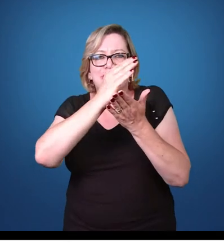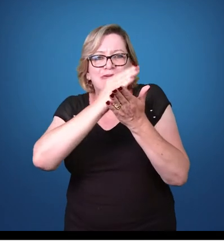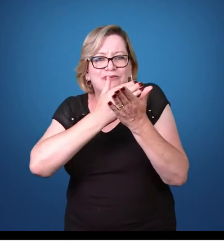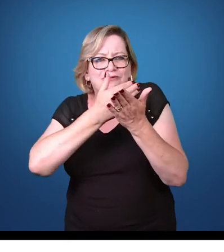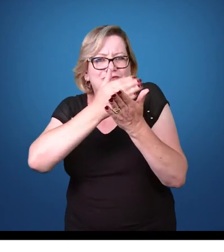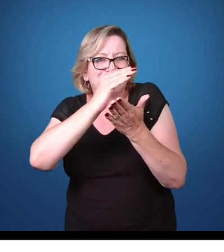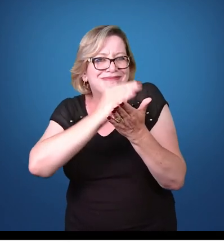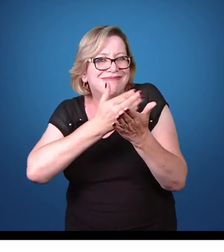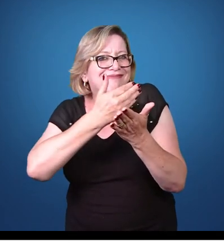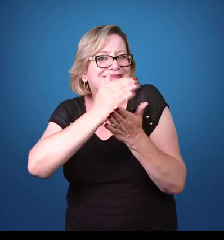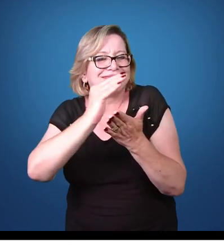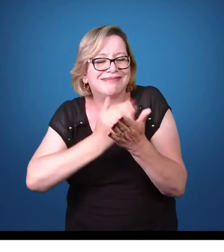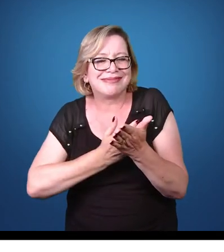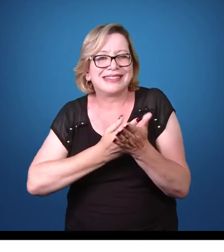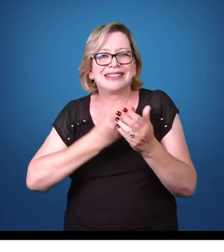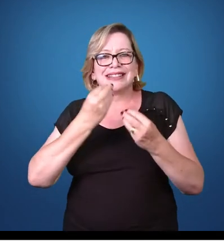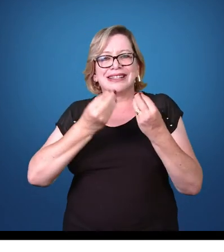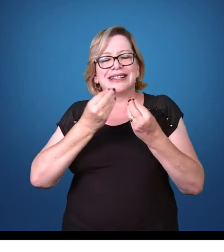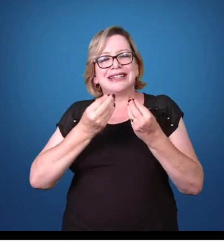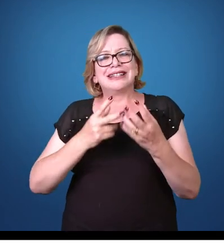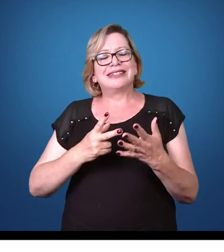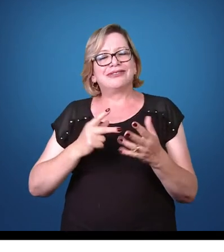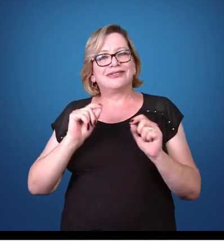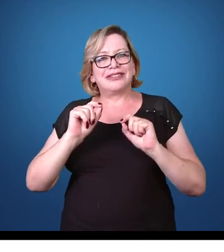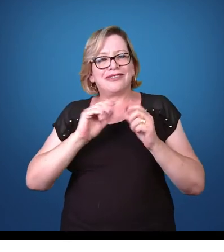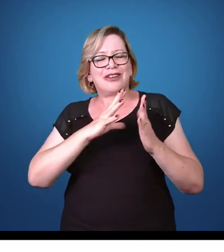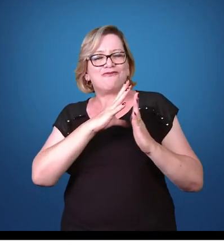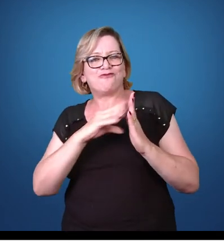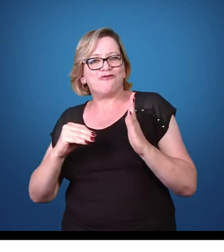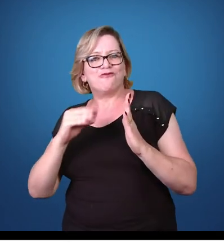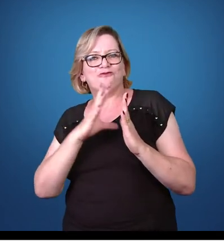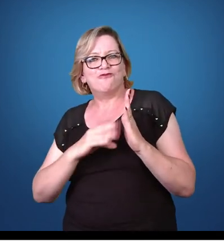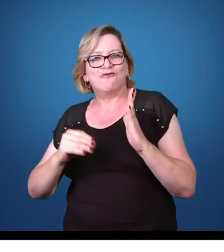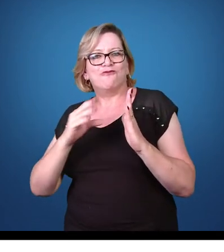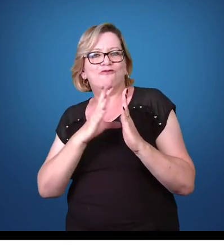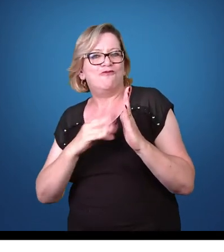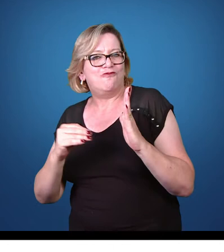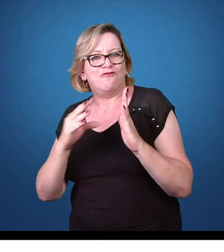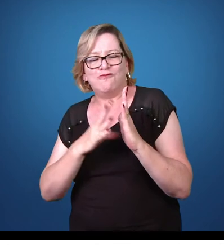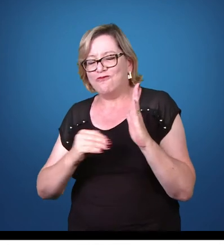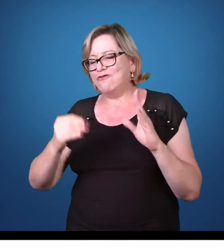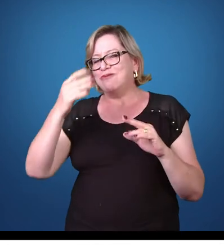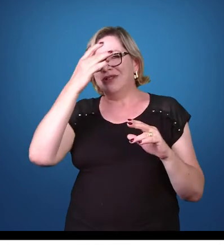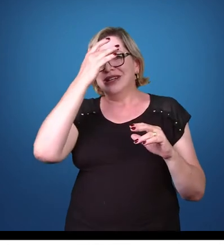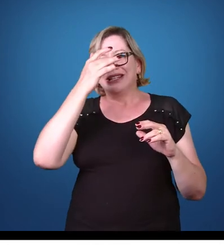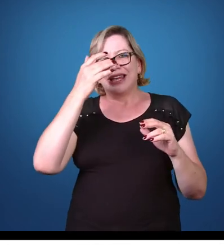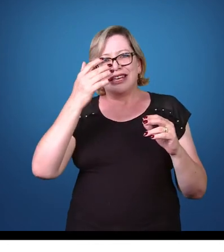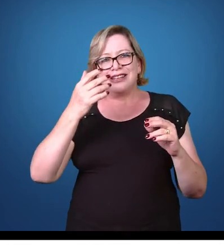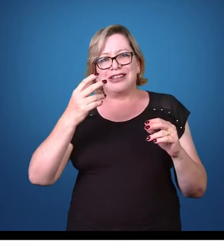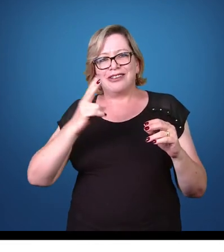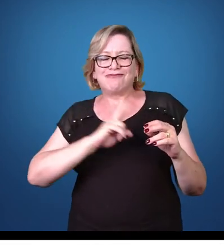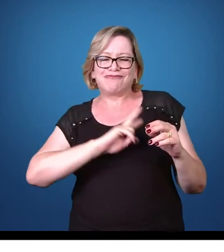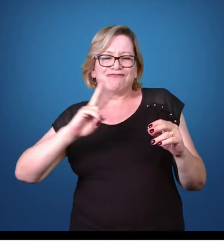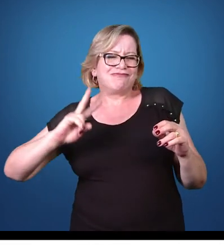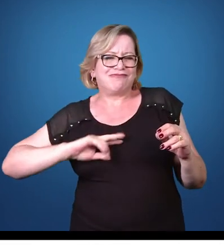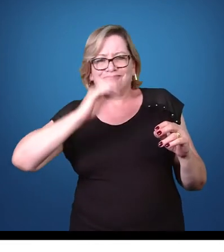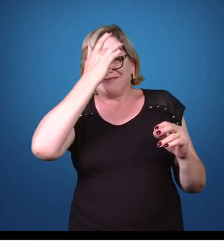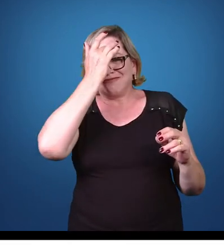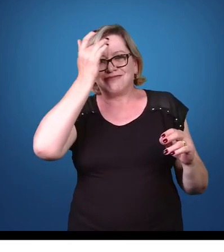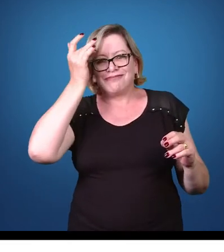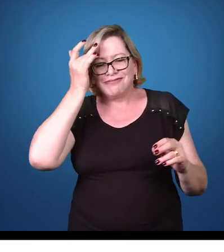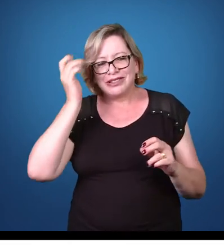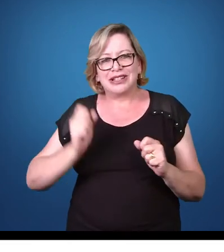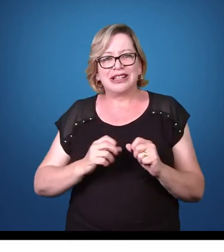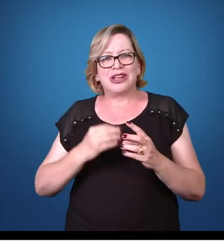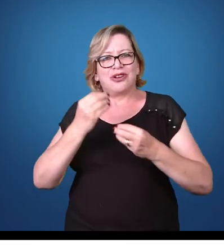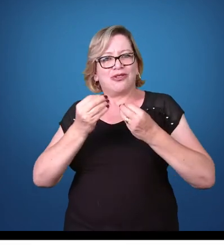reprodução assexuada, e absorvendo os nutrientes da pessoa. Como forma de se